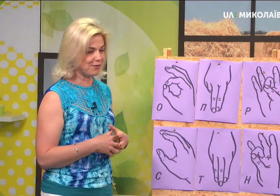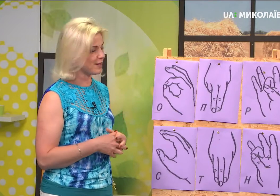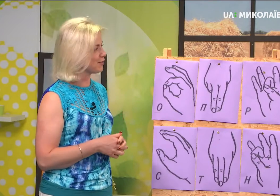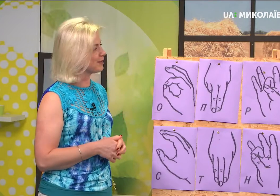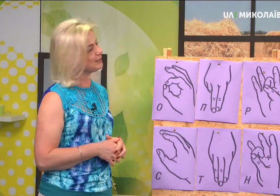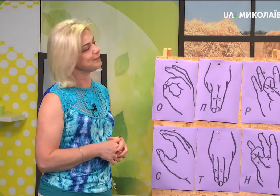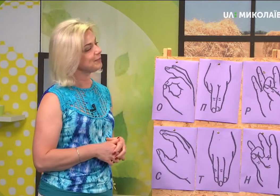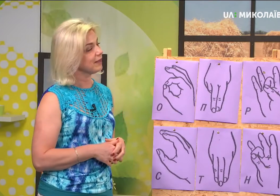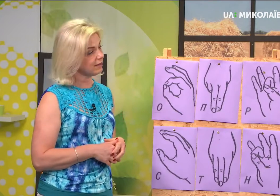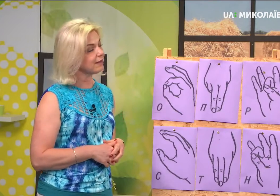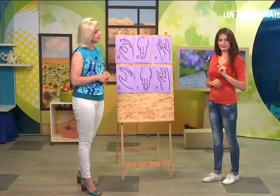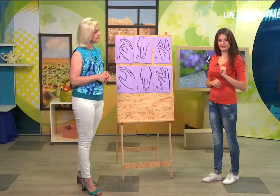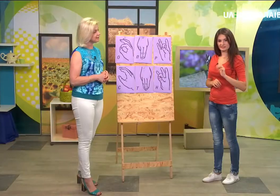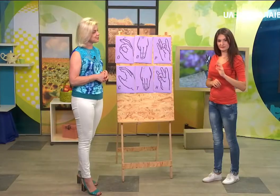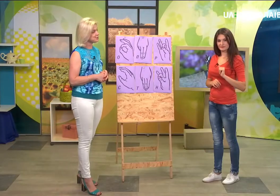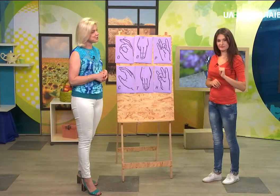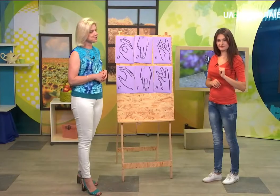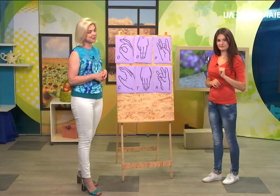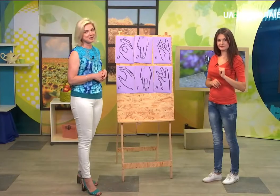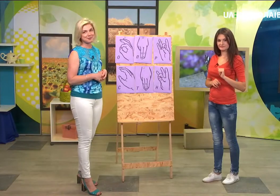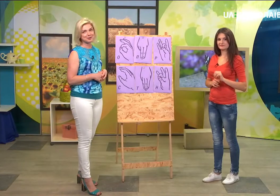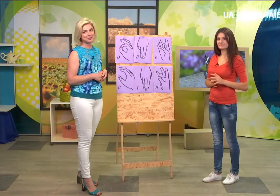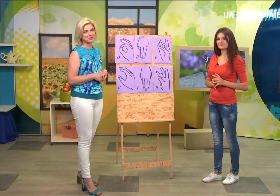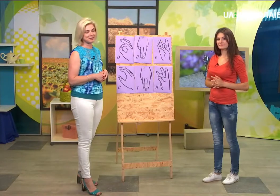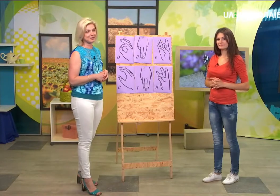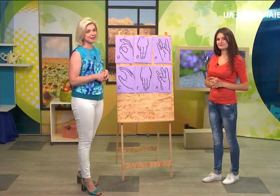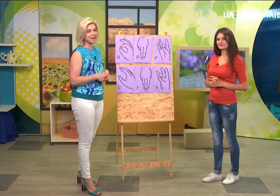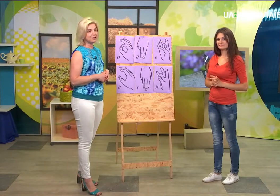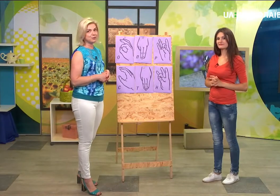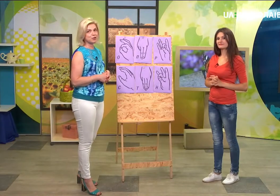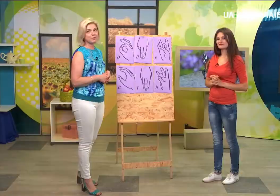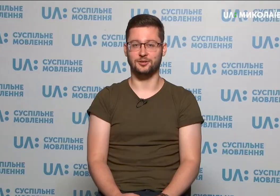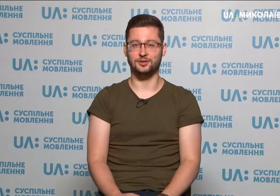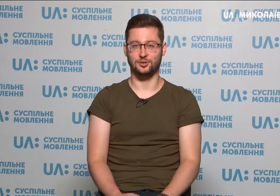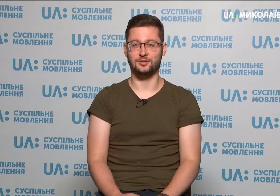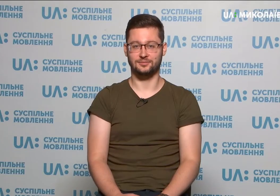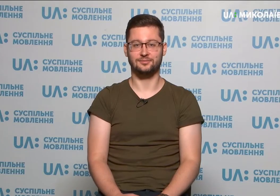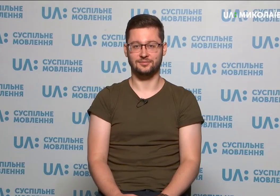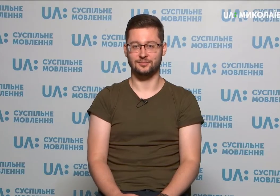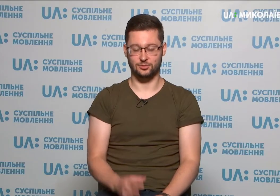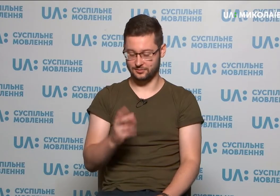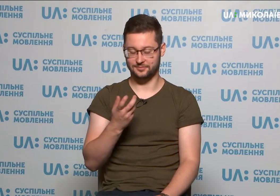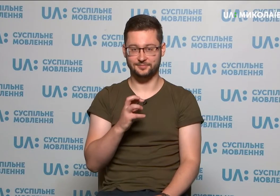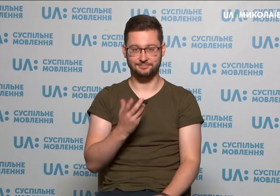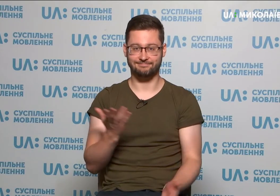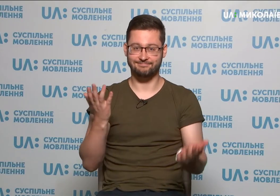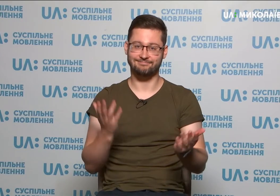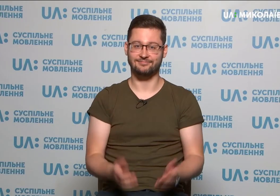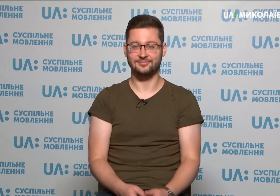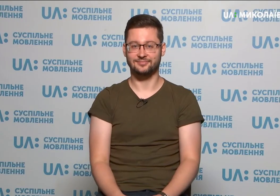Головне практикуватись. Так, частіше практикувати, так. Я буду практикуватись, добре. Тому дактильна вона виручає тим, що можна забути